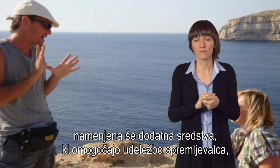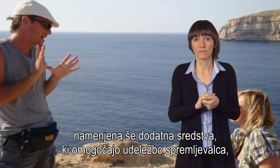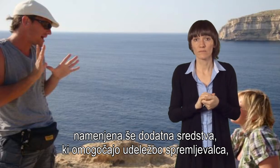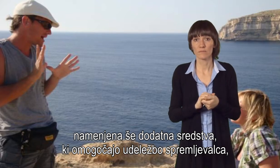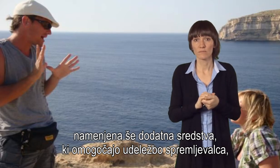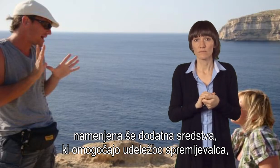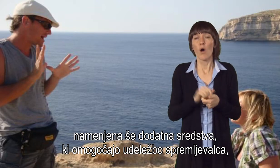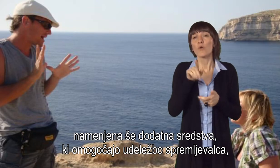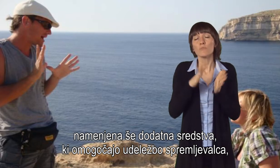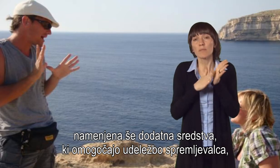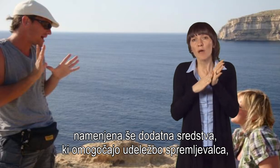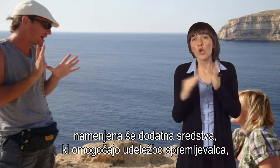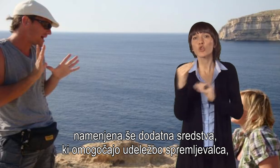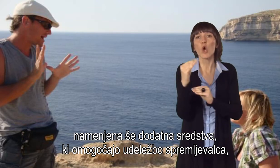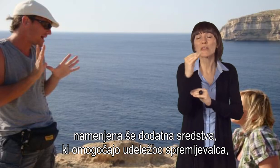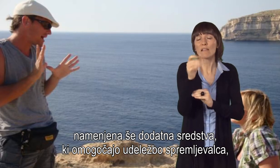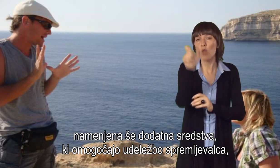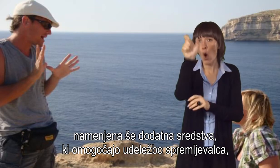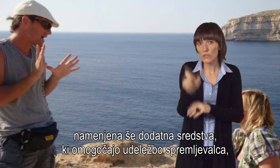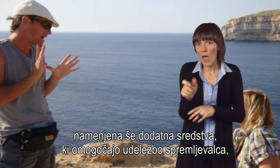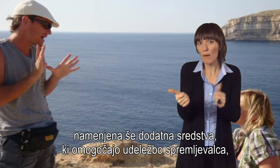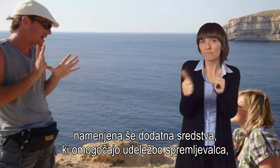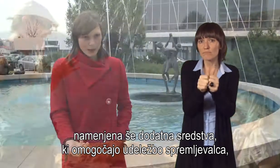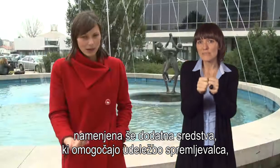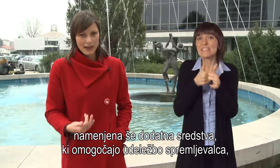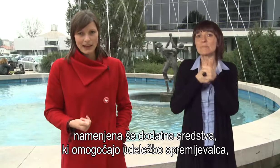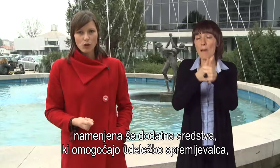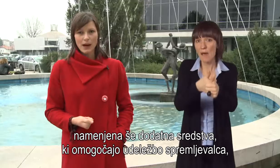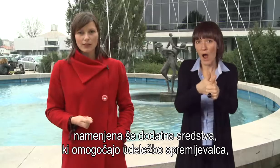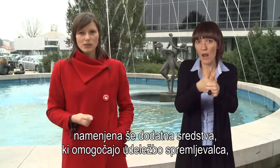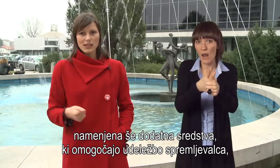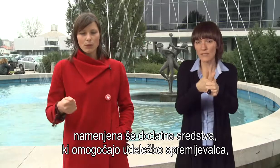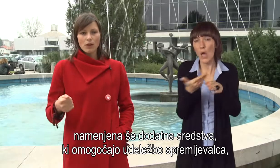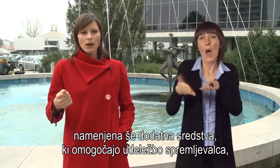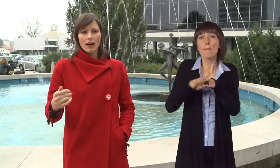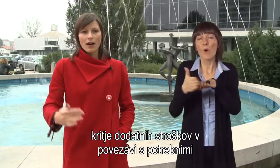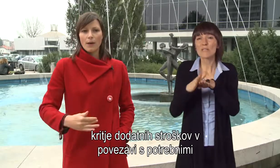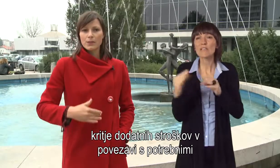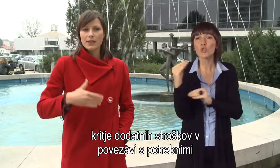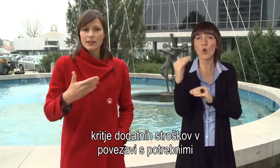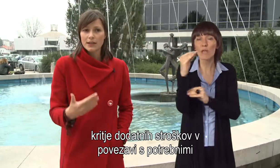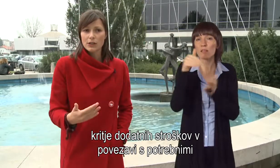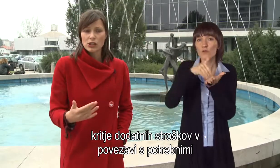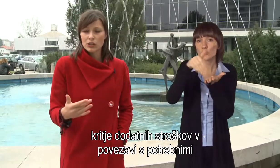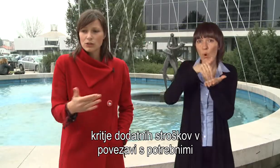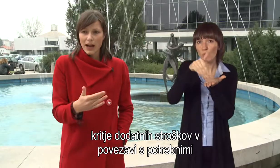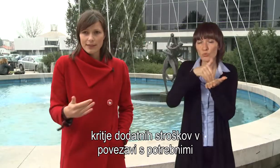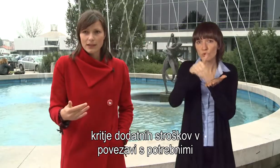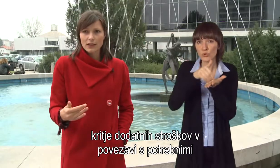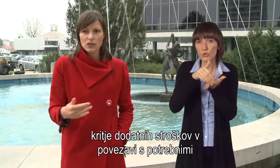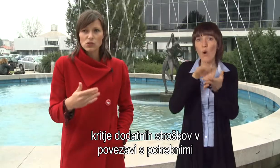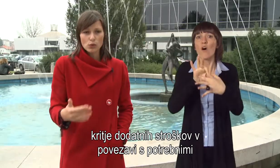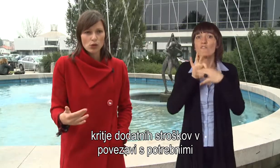dodatna oseba, ki bi lahko spremljala tako mlado osebo, kritje kakšnih